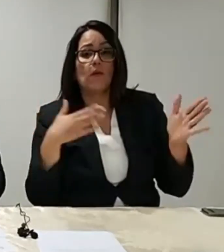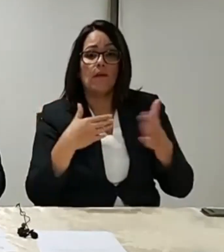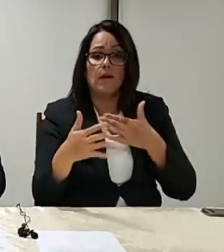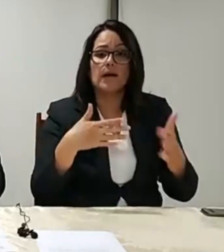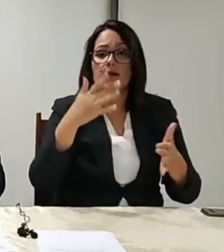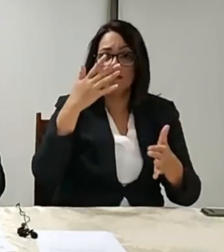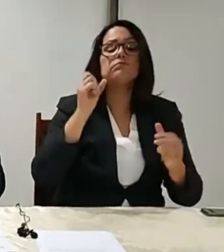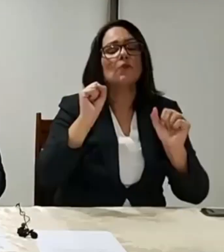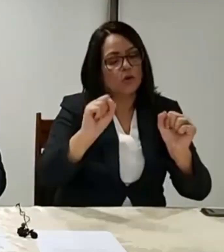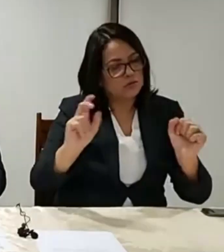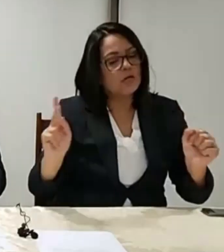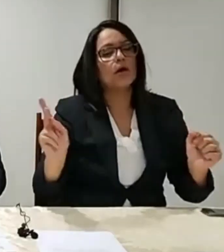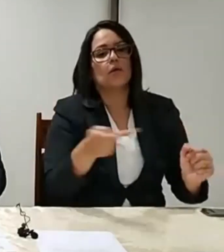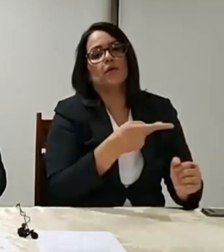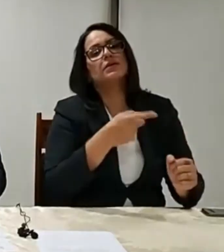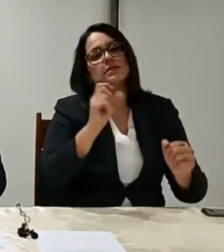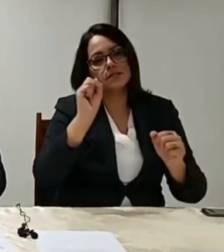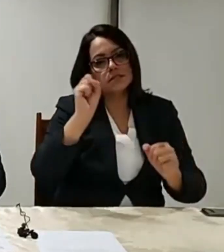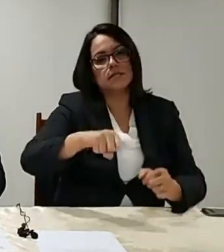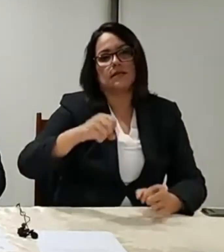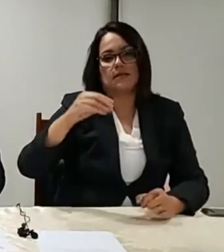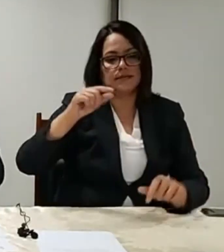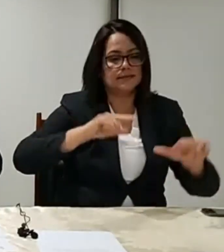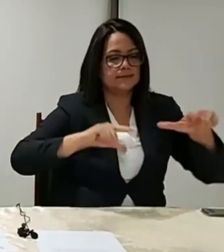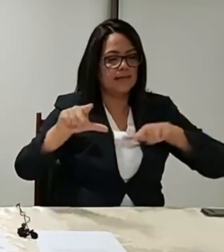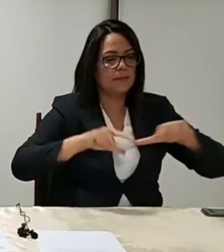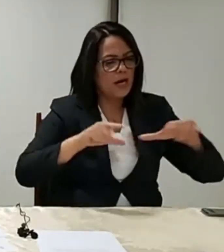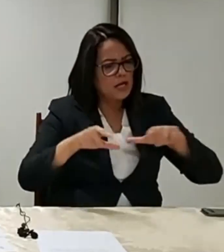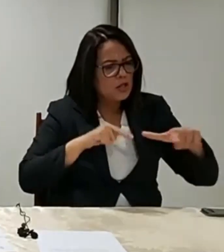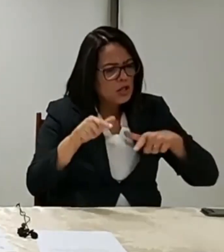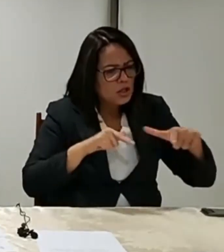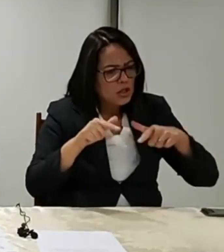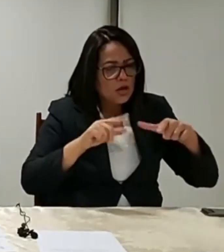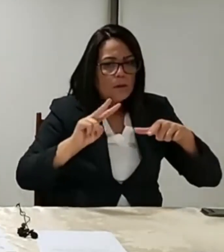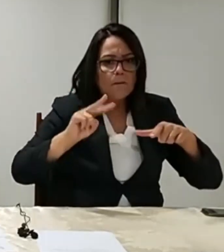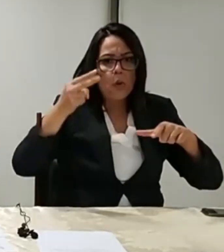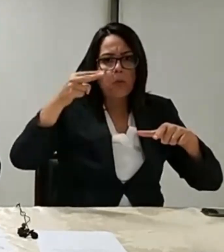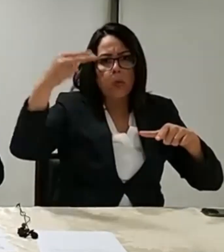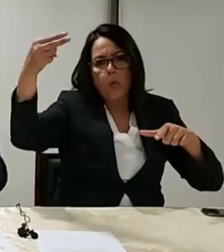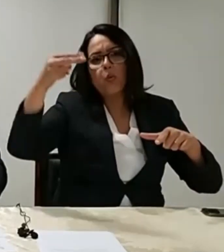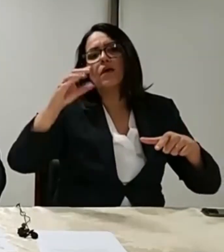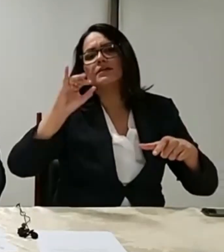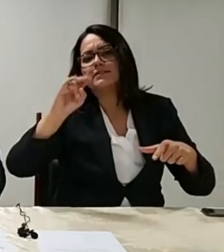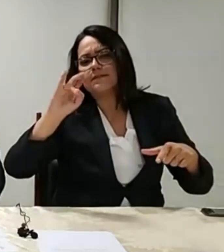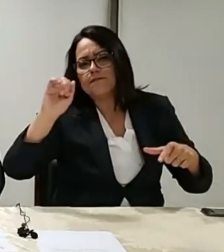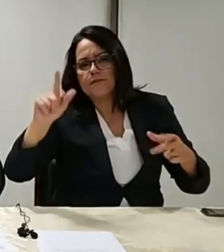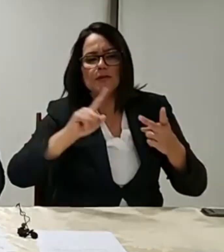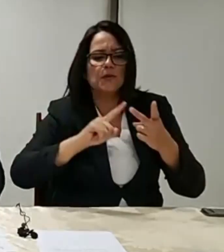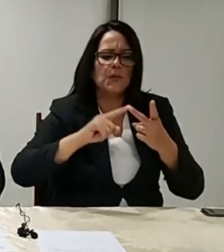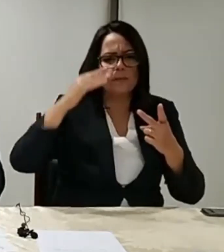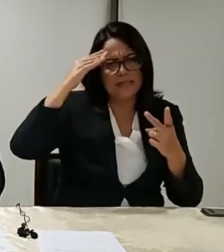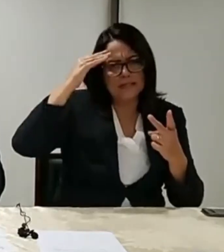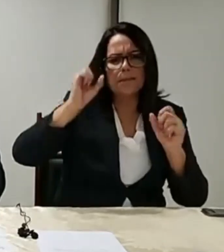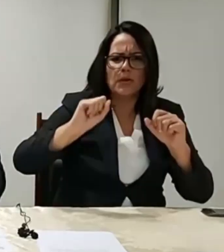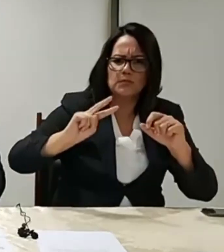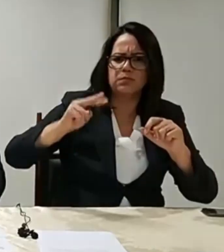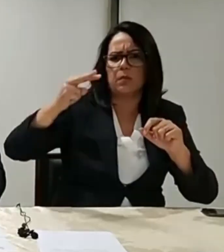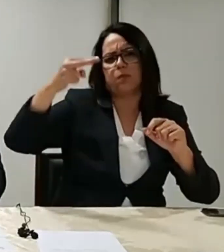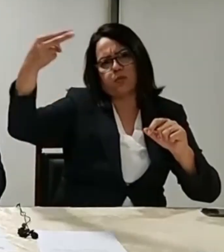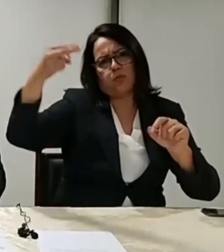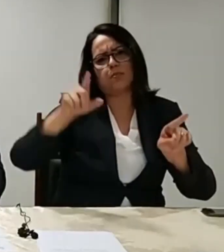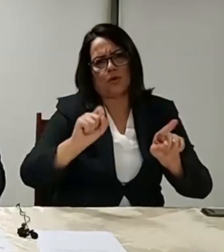possa haver as promoções, não só para militares como para civis, bem como aqui as progressões também.